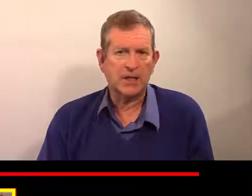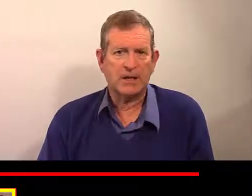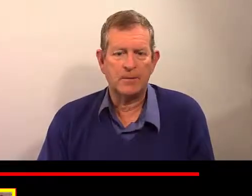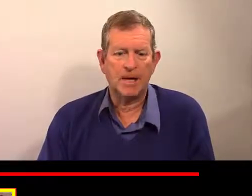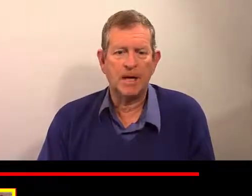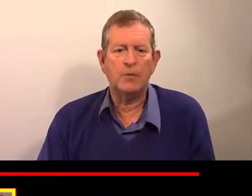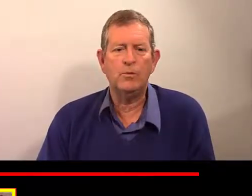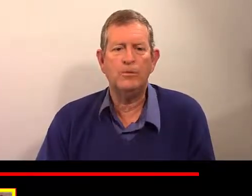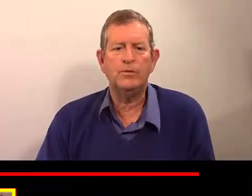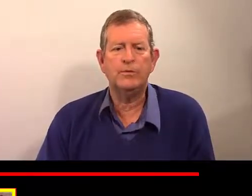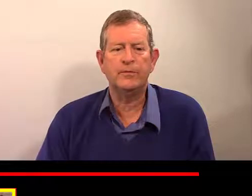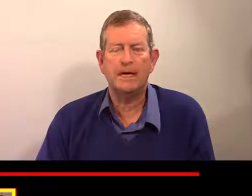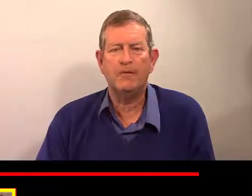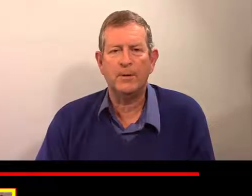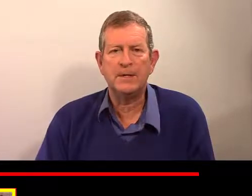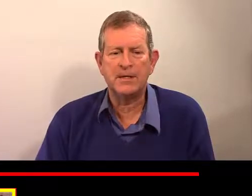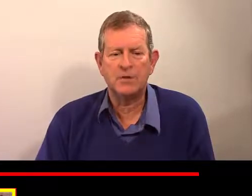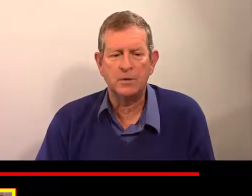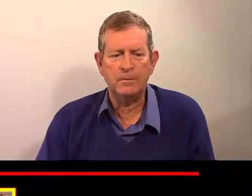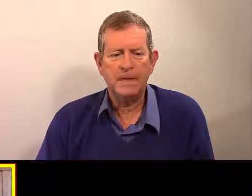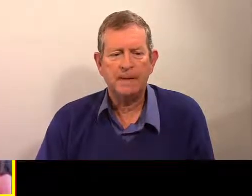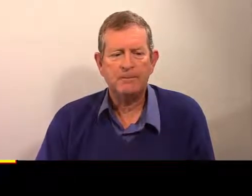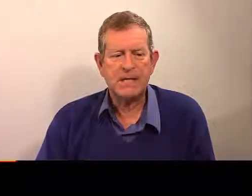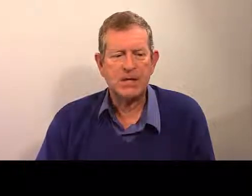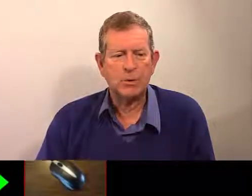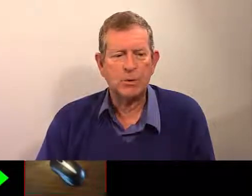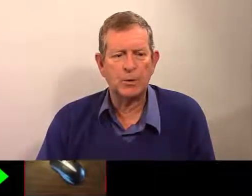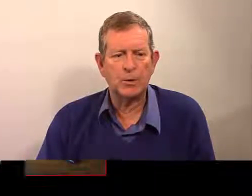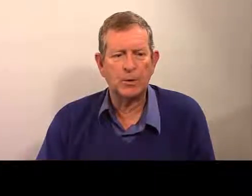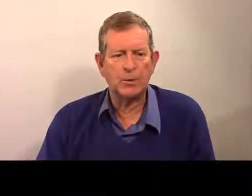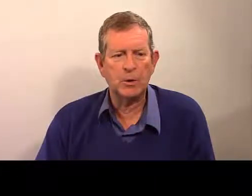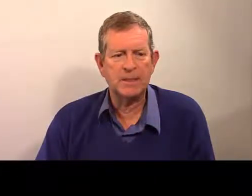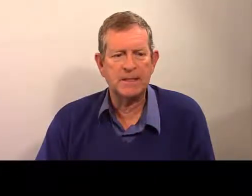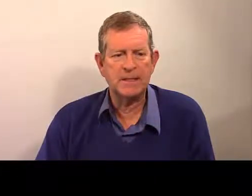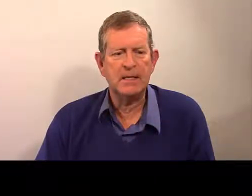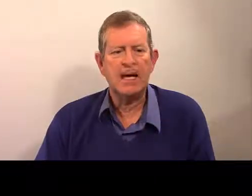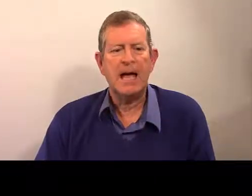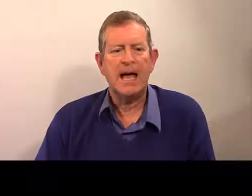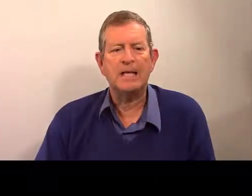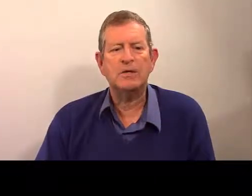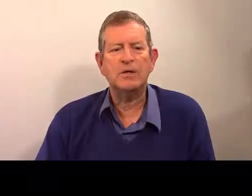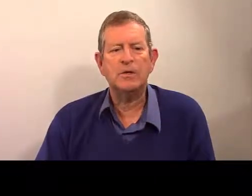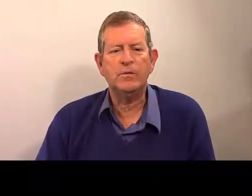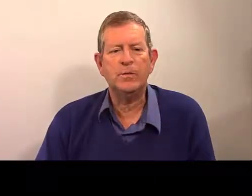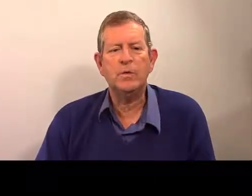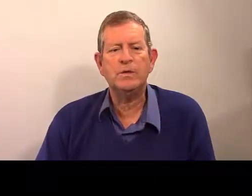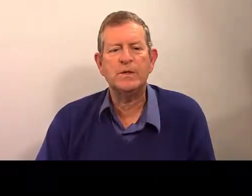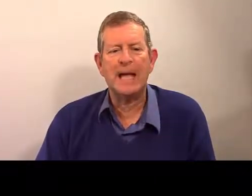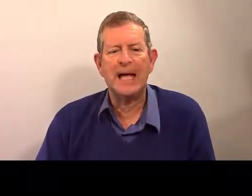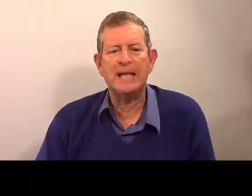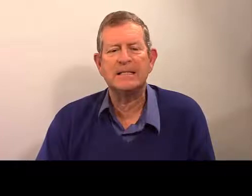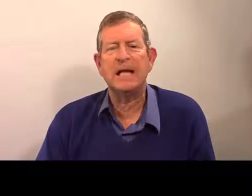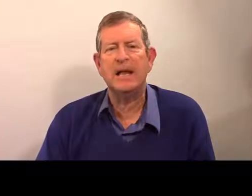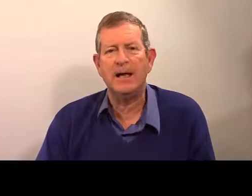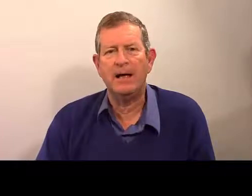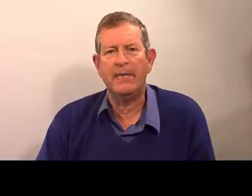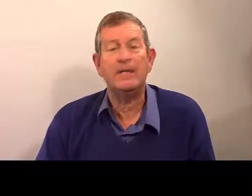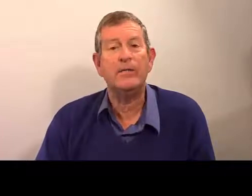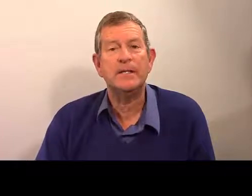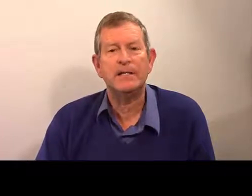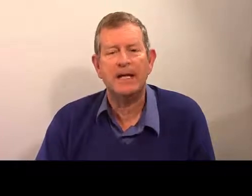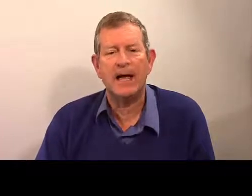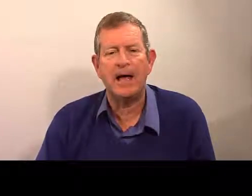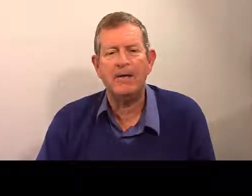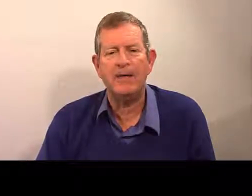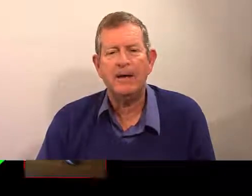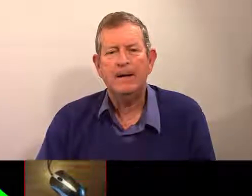connaissez déjà très bien, où vous allez former une question, telle que numéro deux ici. Est-ce que vous êtes élève? Est